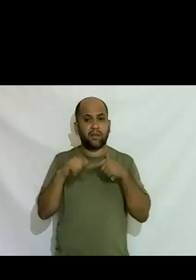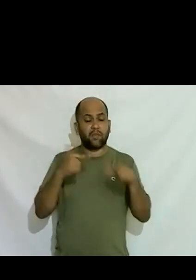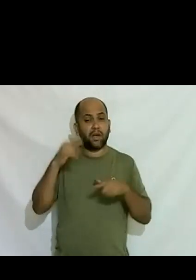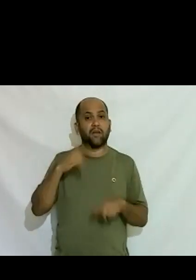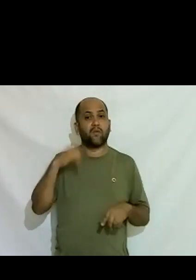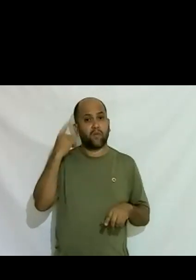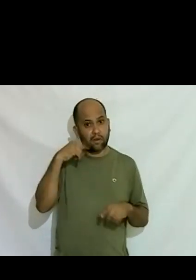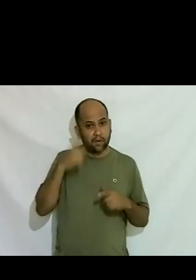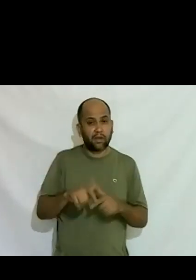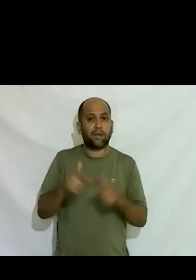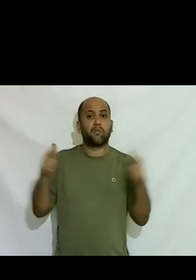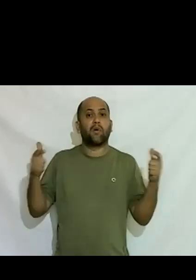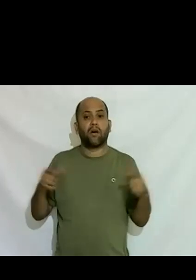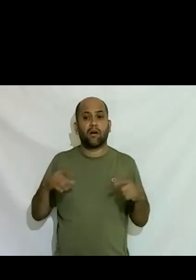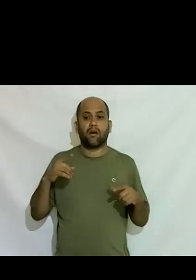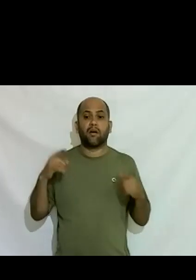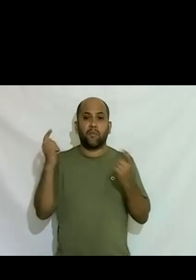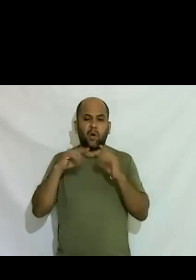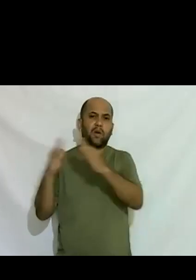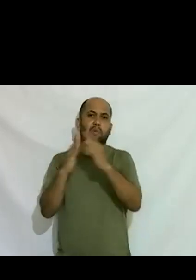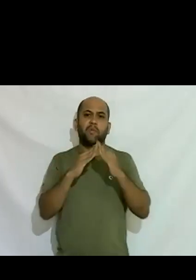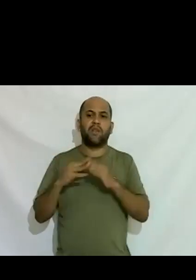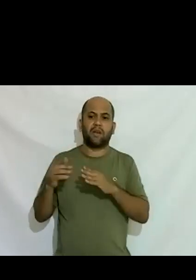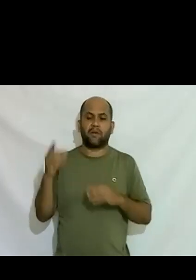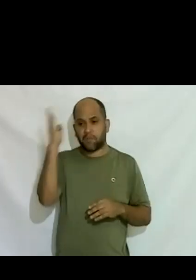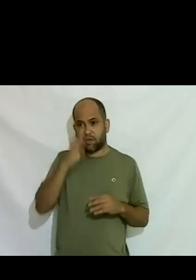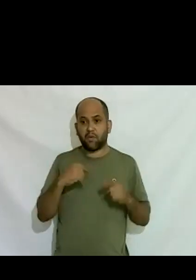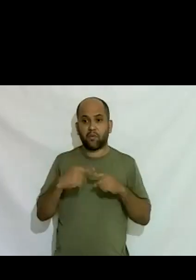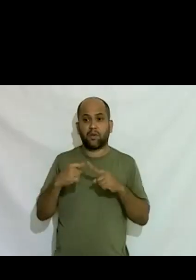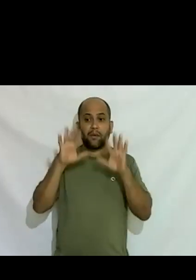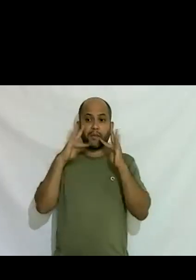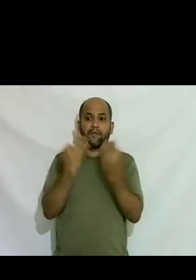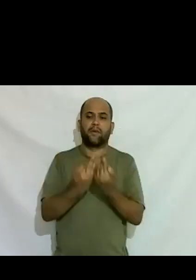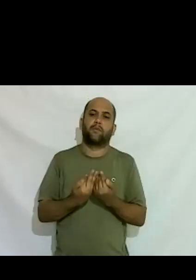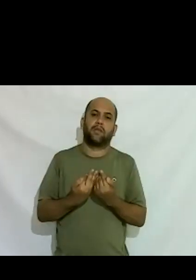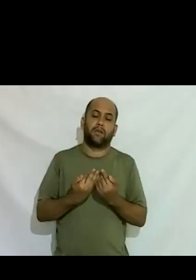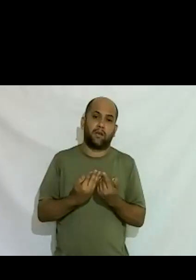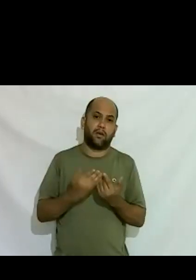maiores imobiliárias do Brasil porque a minha família era do ramo e as pessoas conheciam a minha família